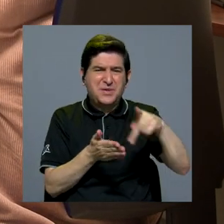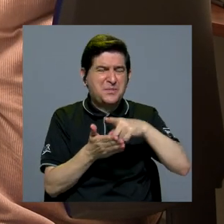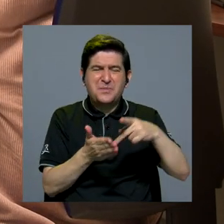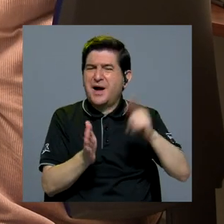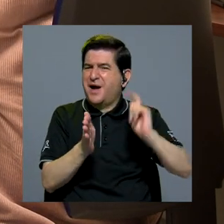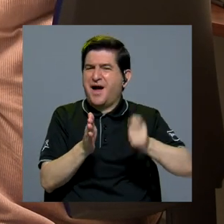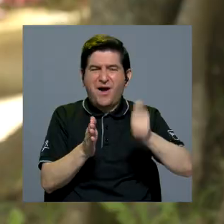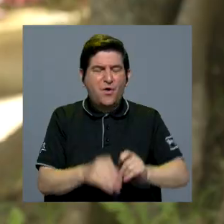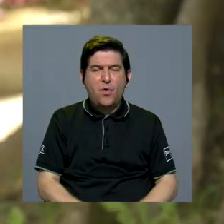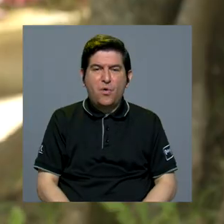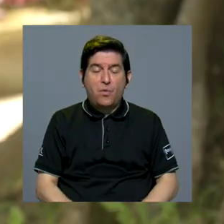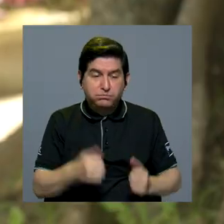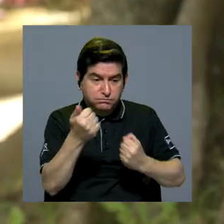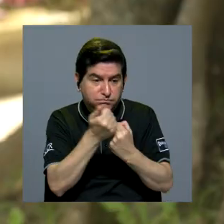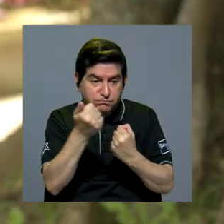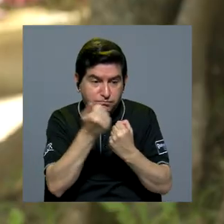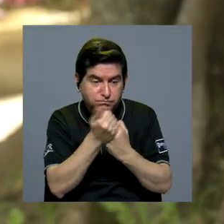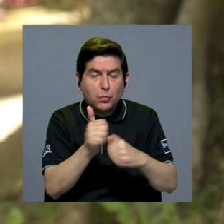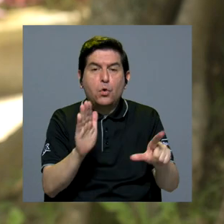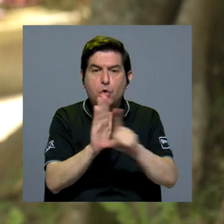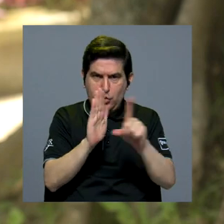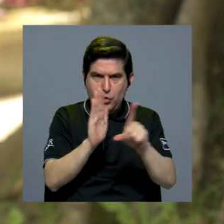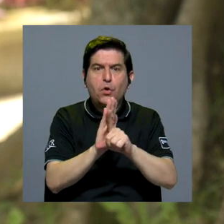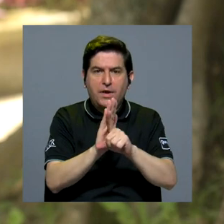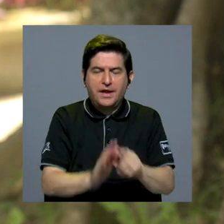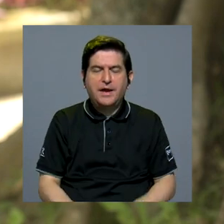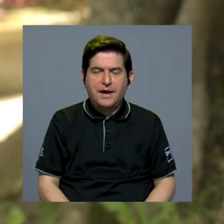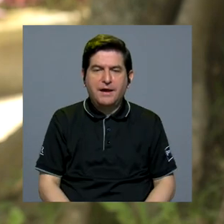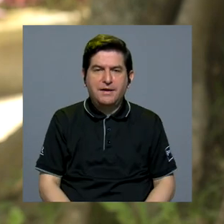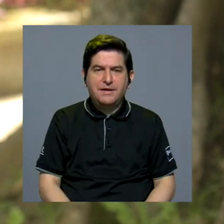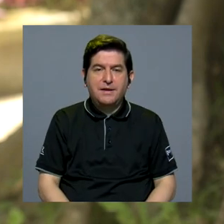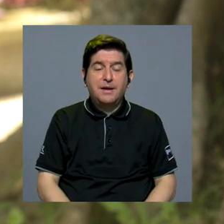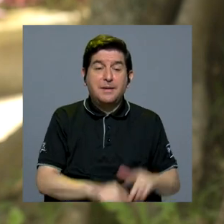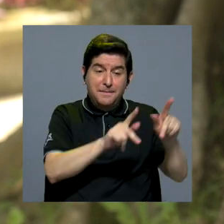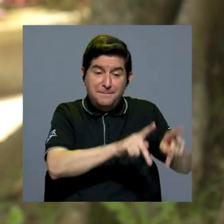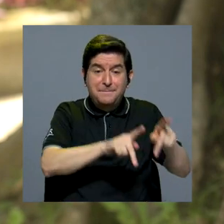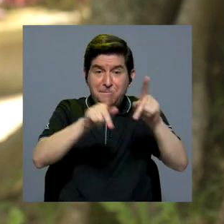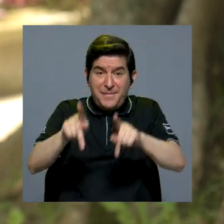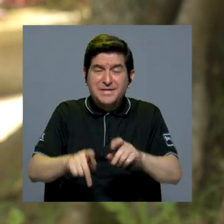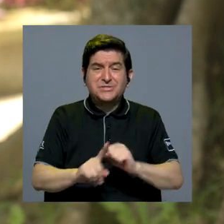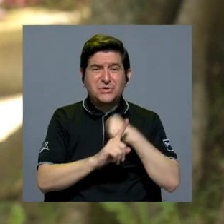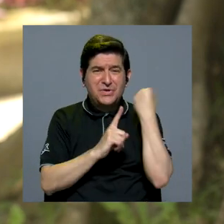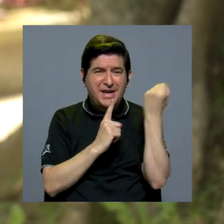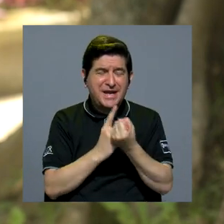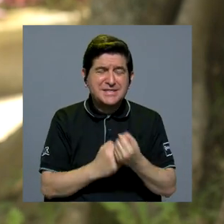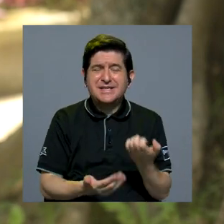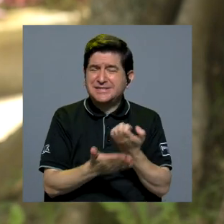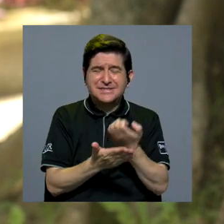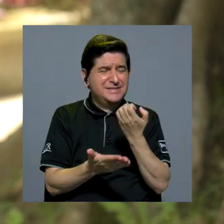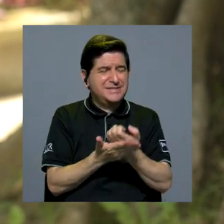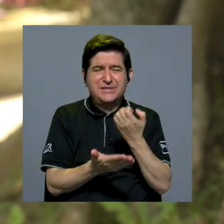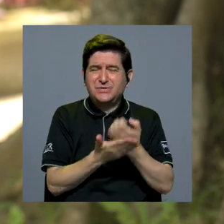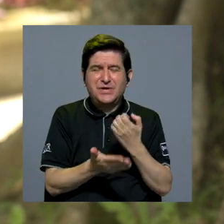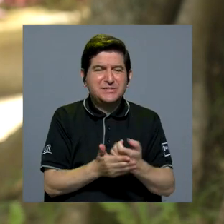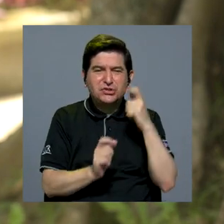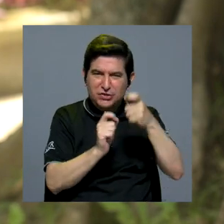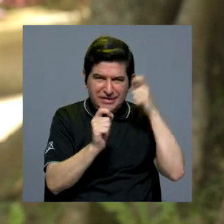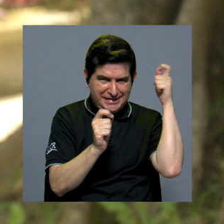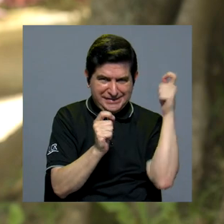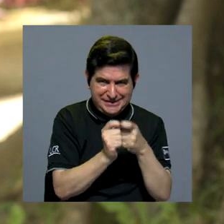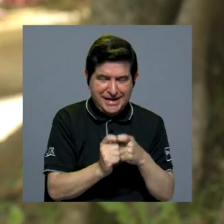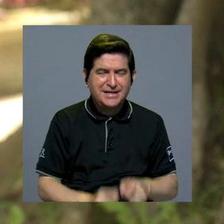un abogado. Es decir, es un patrocinio legal, patrocinio letrado para personas con una condición socioeconómica